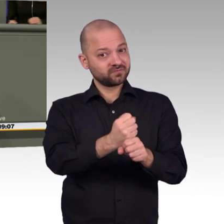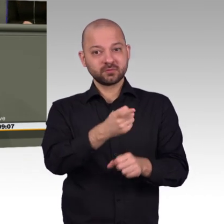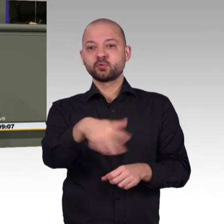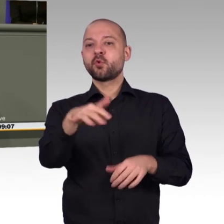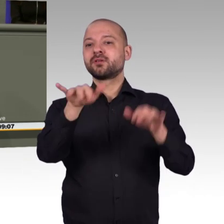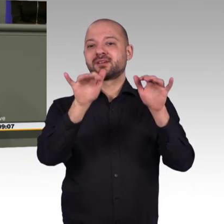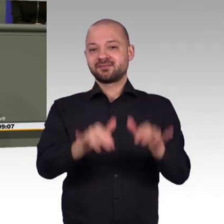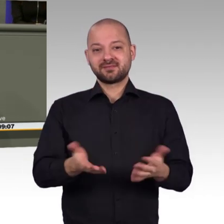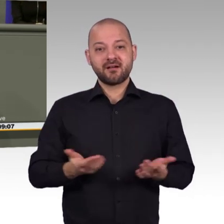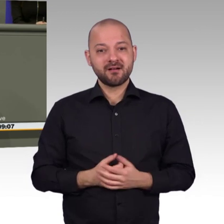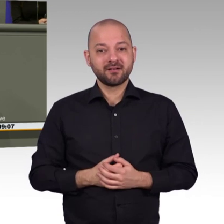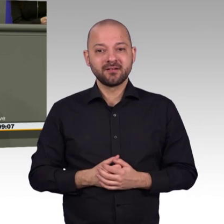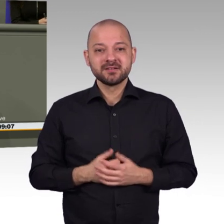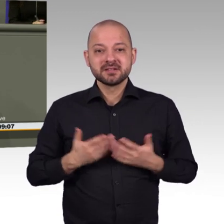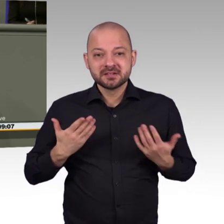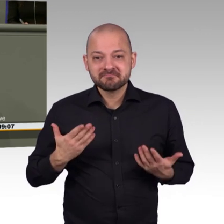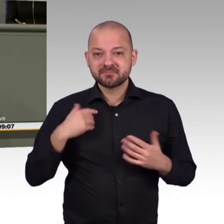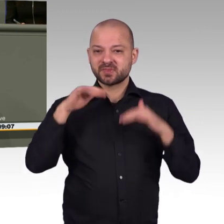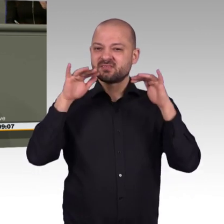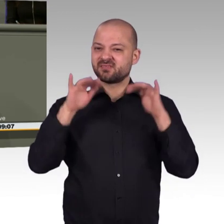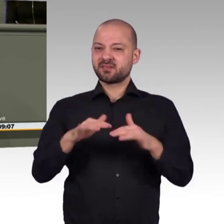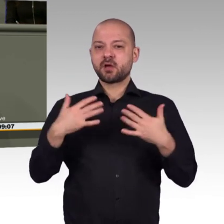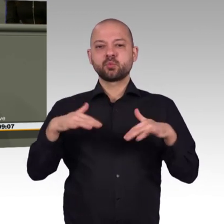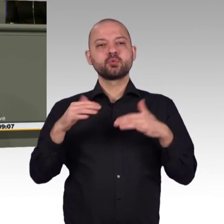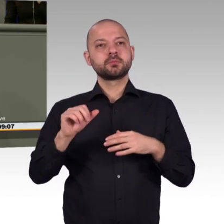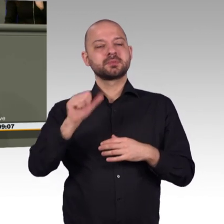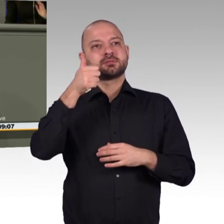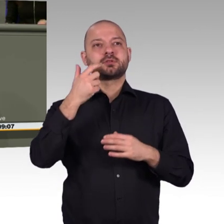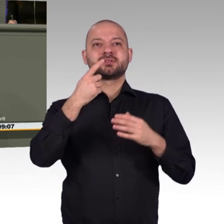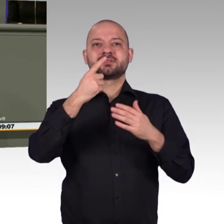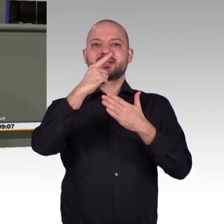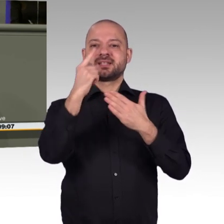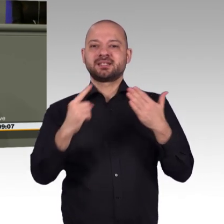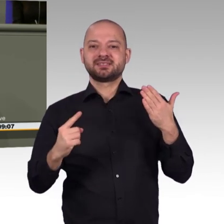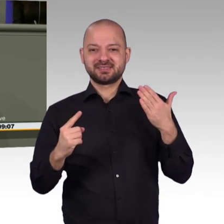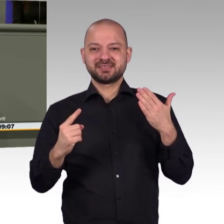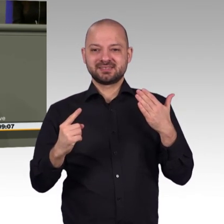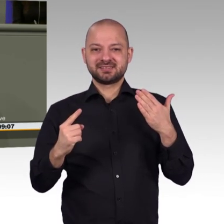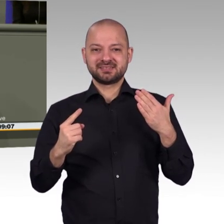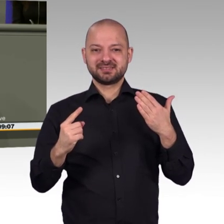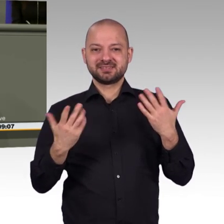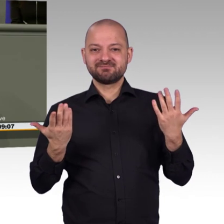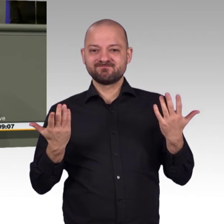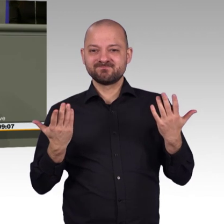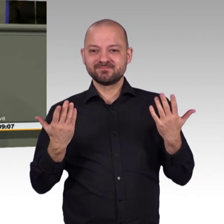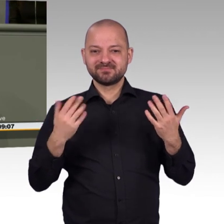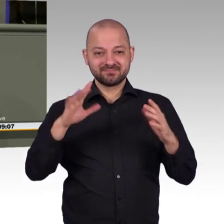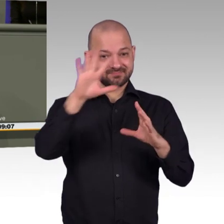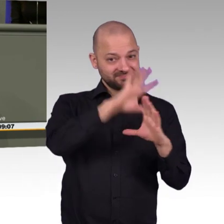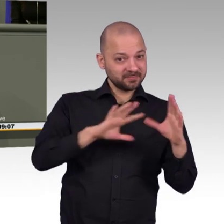der Wunsch aller Beteiligten war, dass sich hier auch der Bund noch stärker einbringt, weil wir auch eben so einen Grundwertekanun brauchen. Und das sind wir